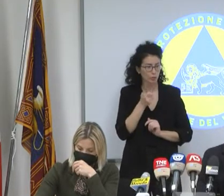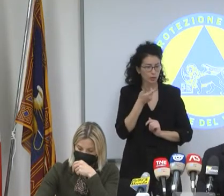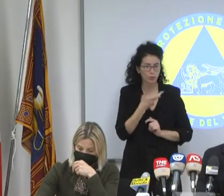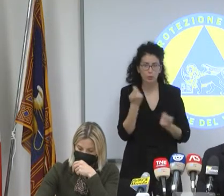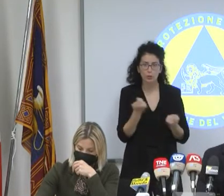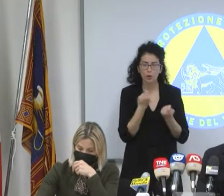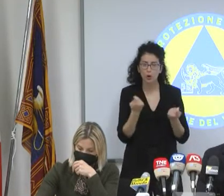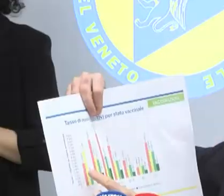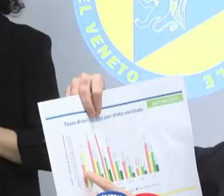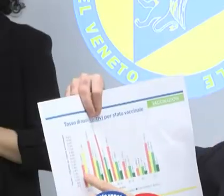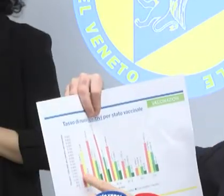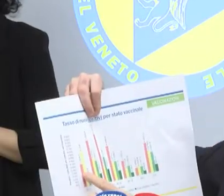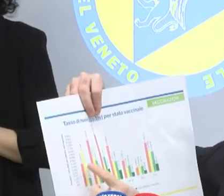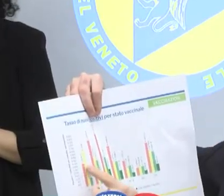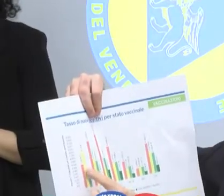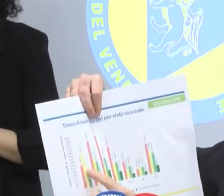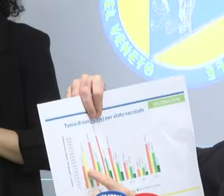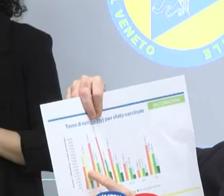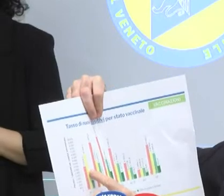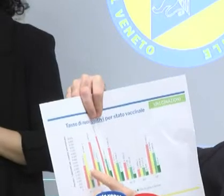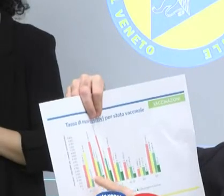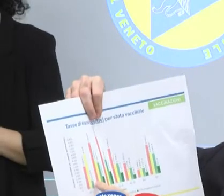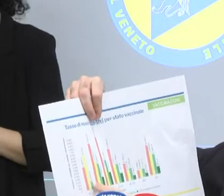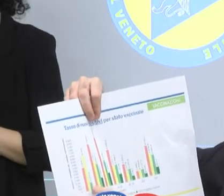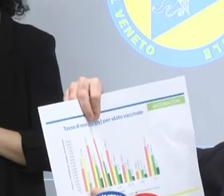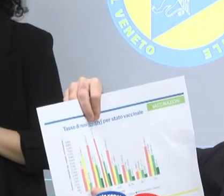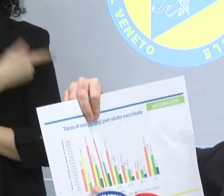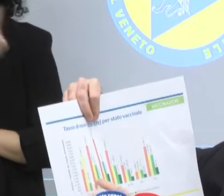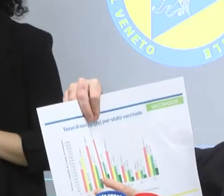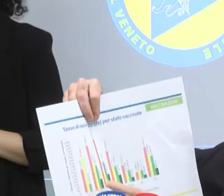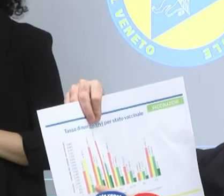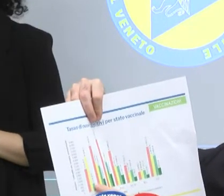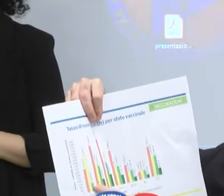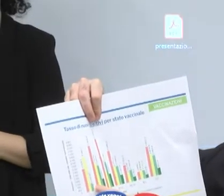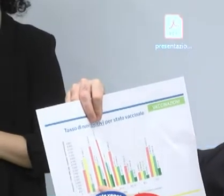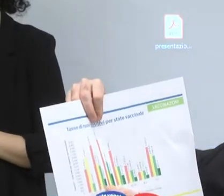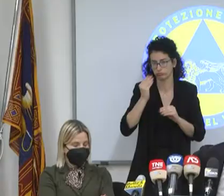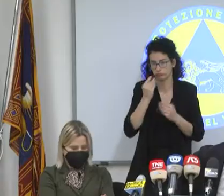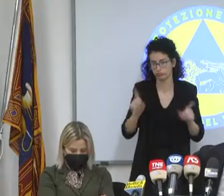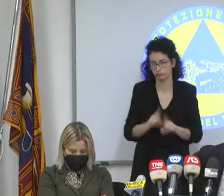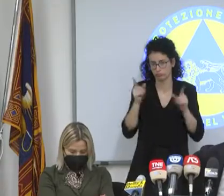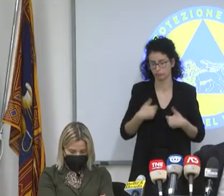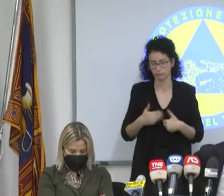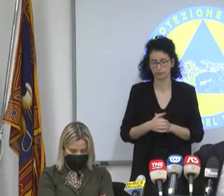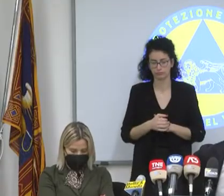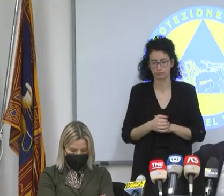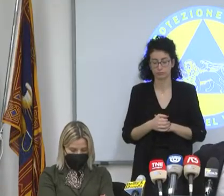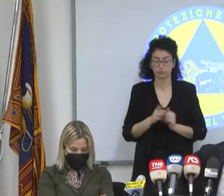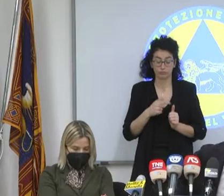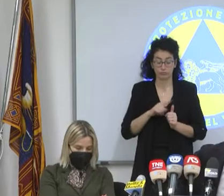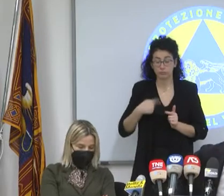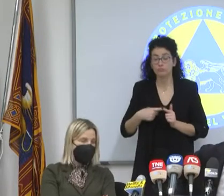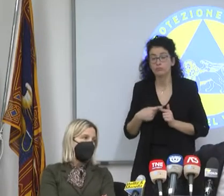certo, ma è evidente che gli effetti clinici, grazie anche ai vaccini, non sono più gli stessi. E così aggiunge. Io sono anche estremamente